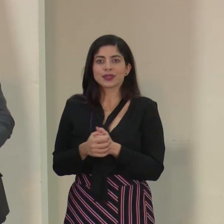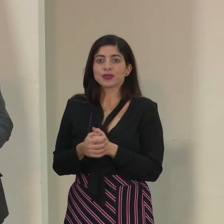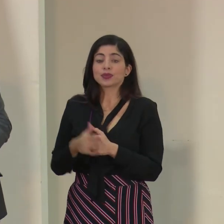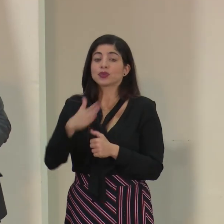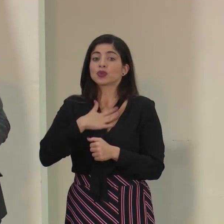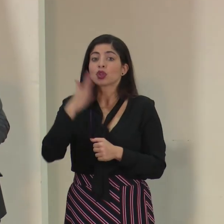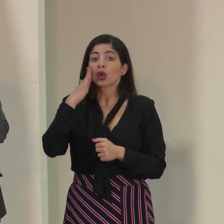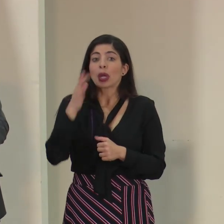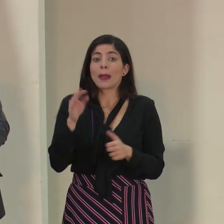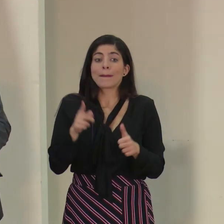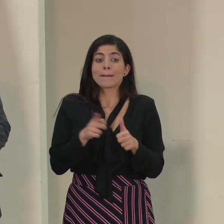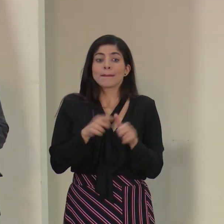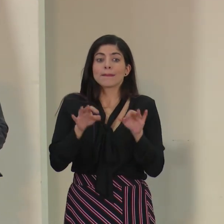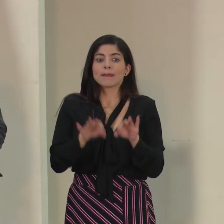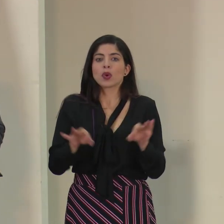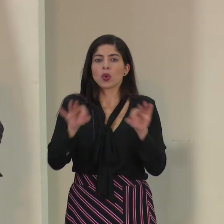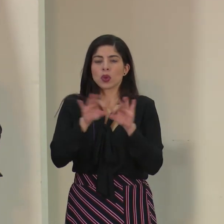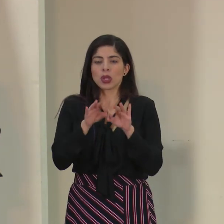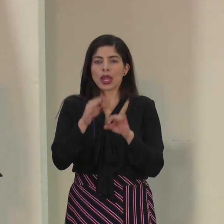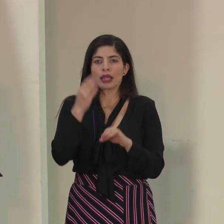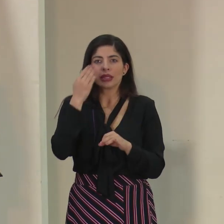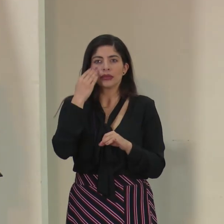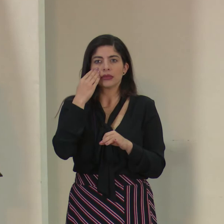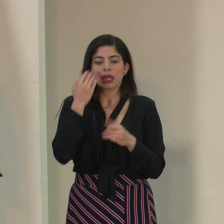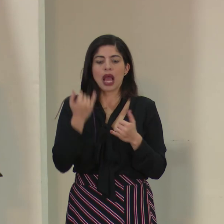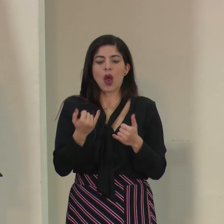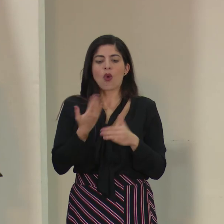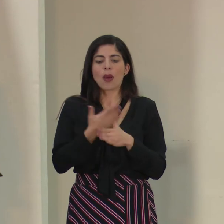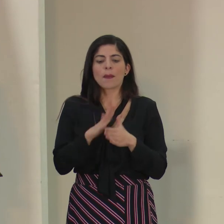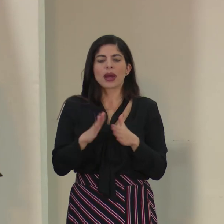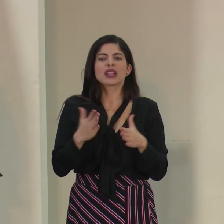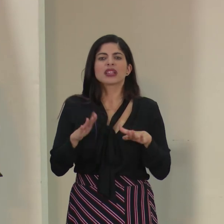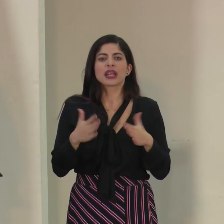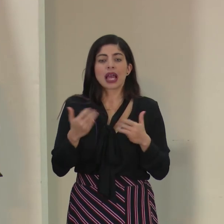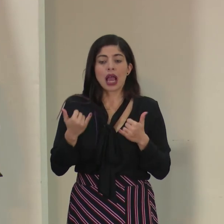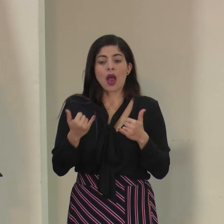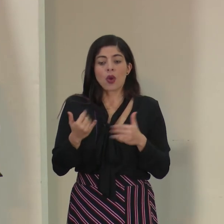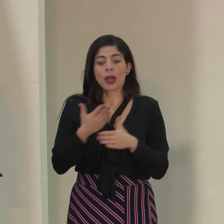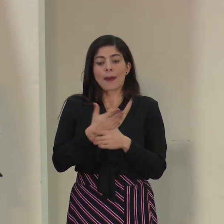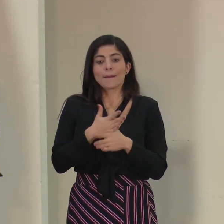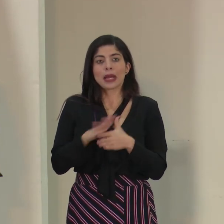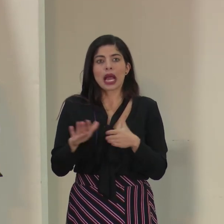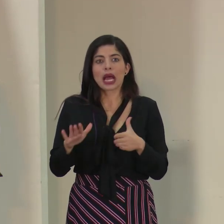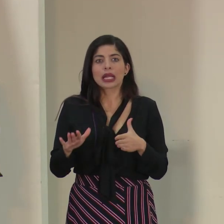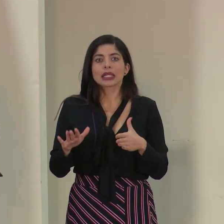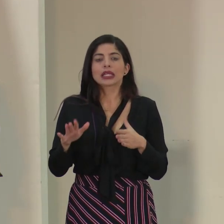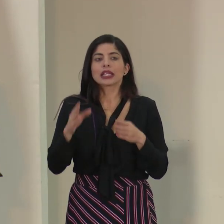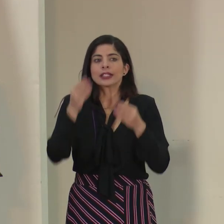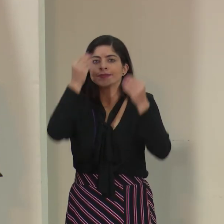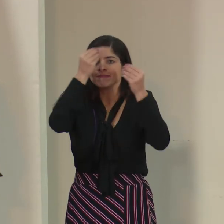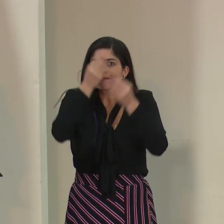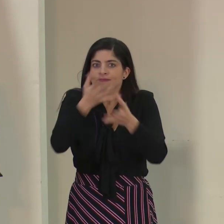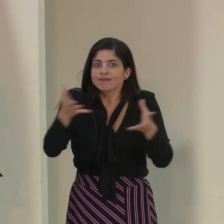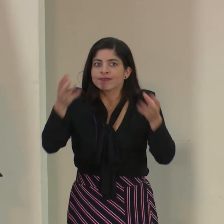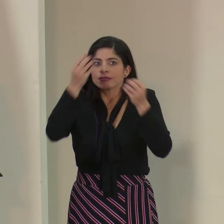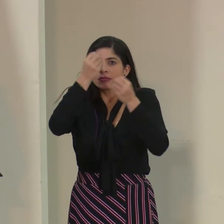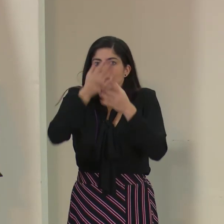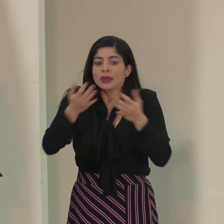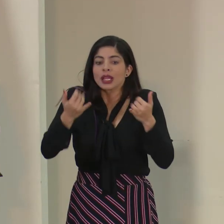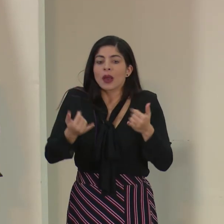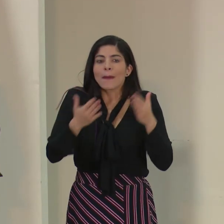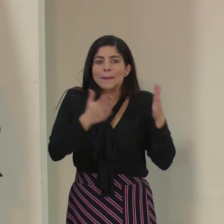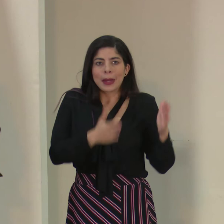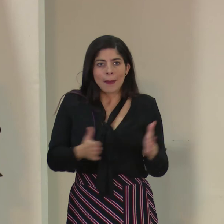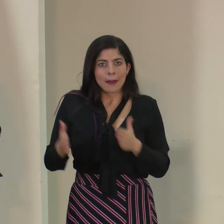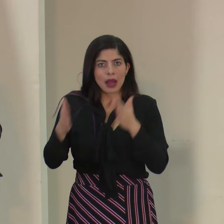Yo creo que en primera instancia es importante ubicarnos en la fase en la que estamos, y estamos en una fase de información y de preparación.